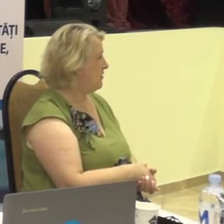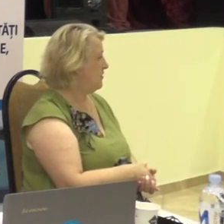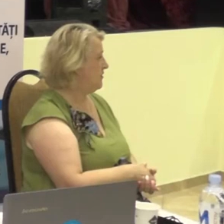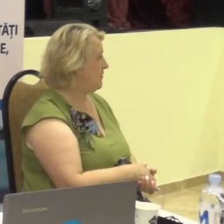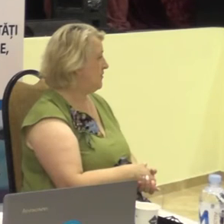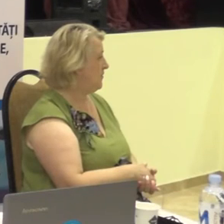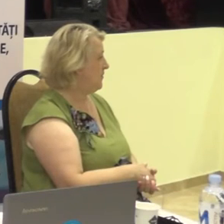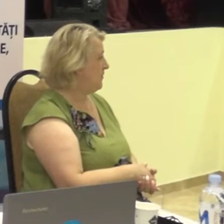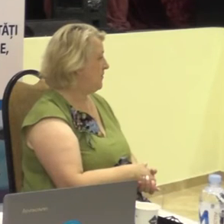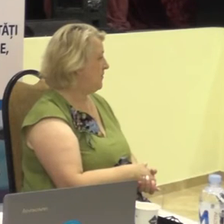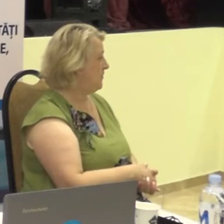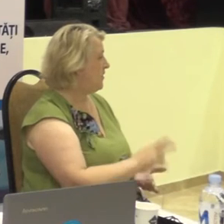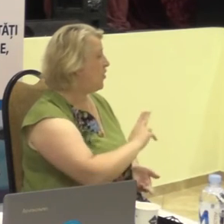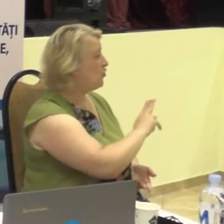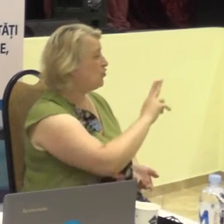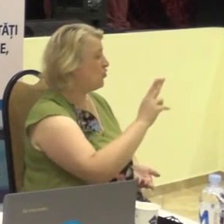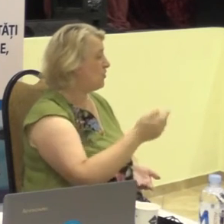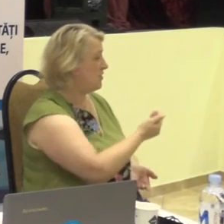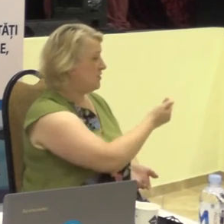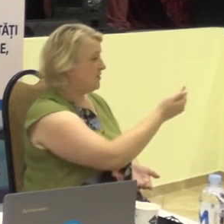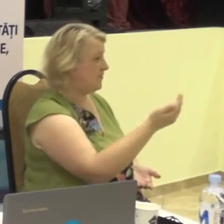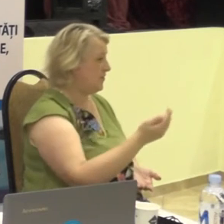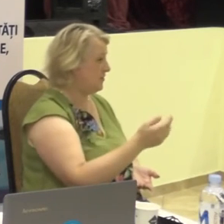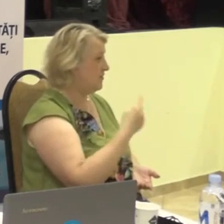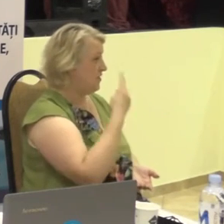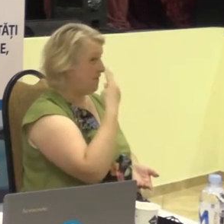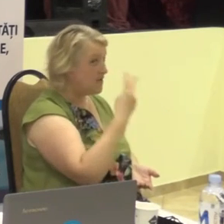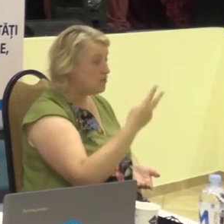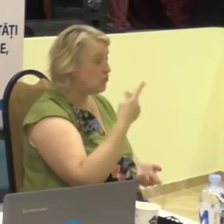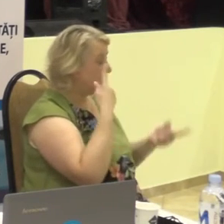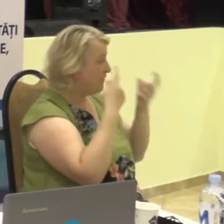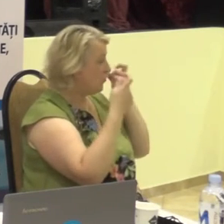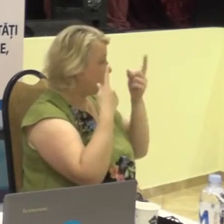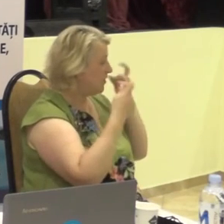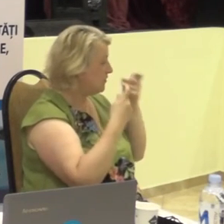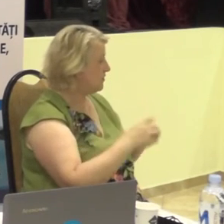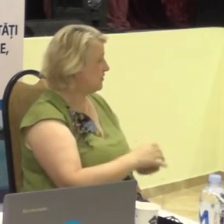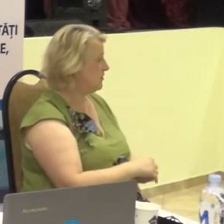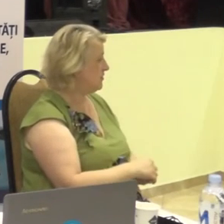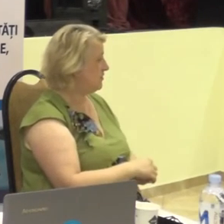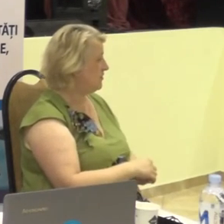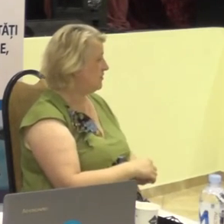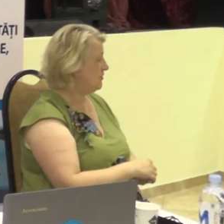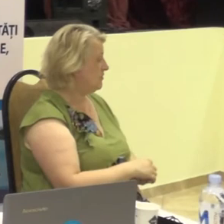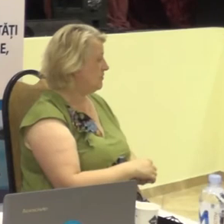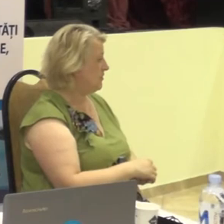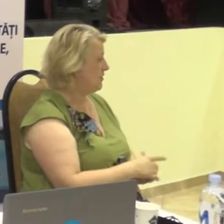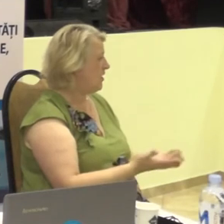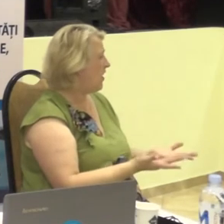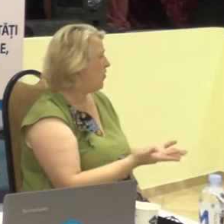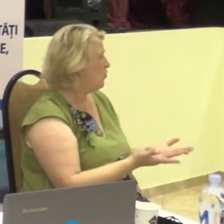Cineva de noi a văzut informația oricări